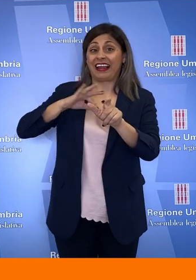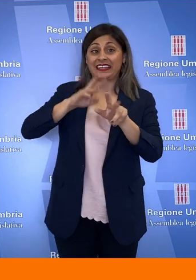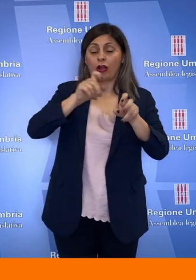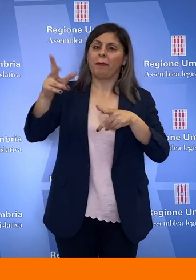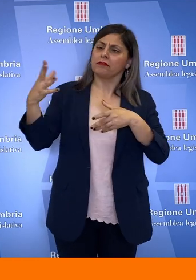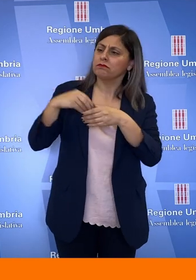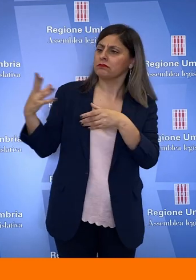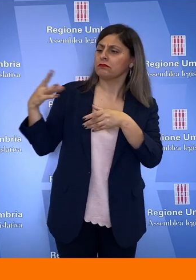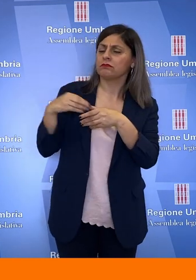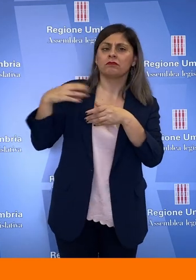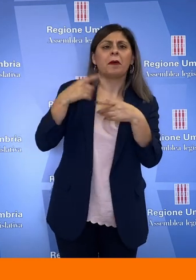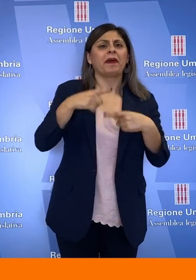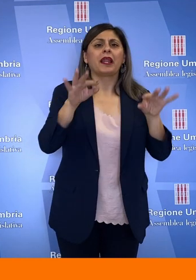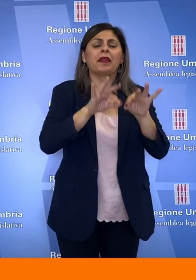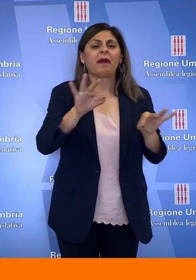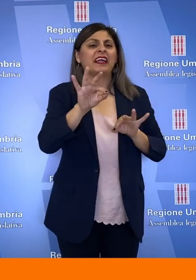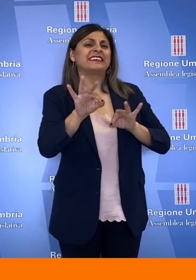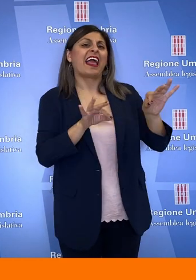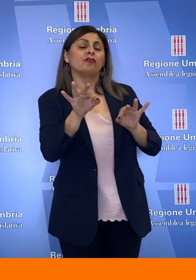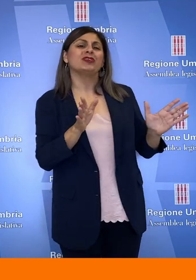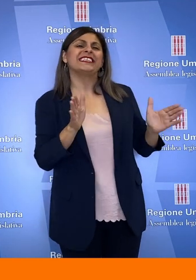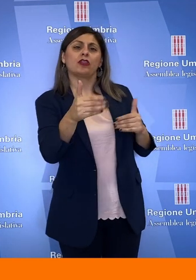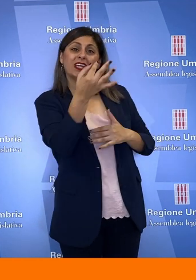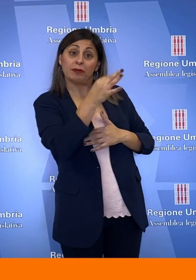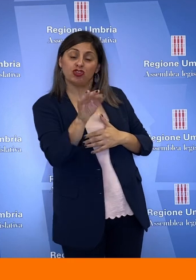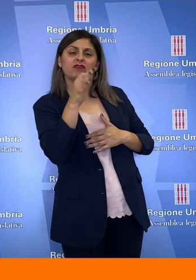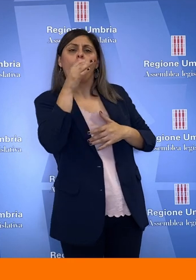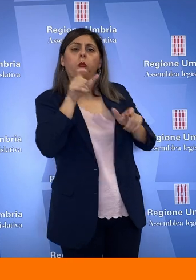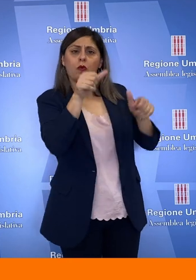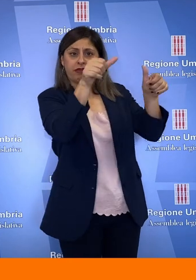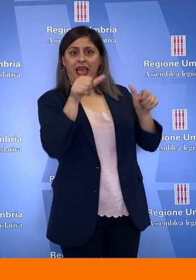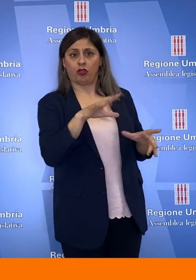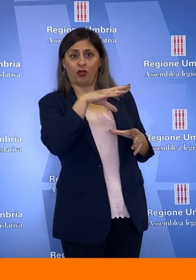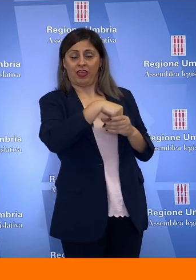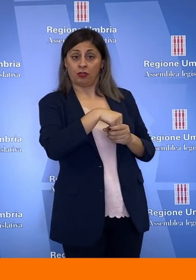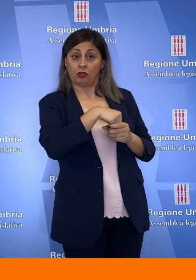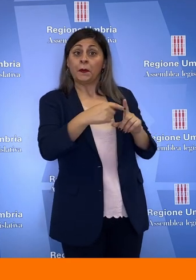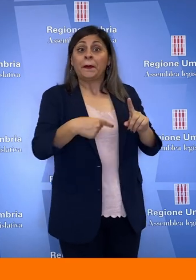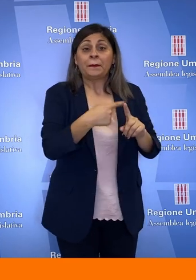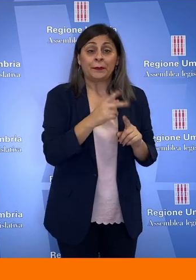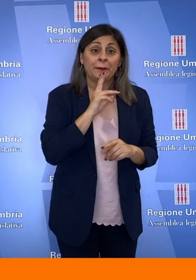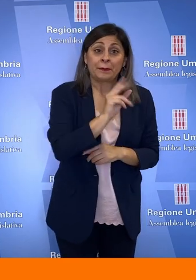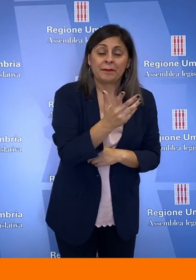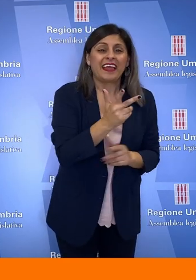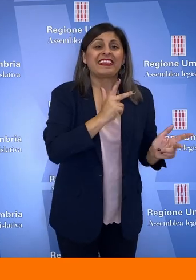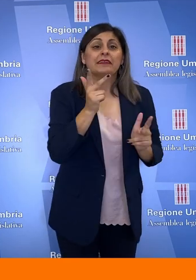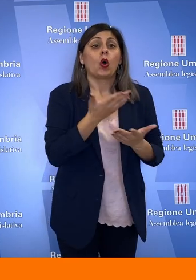nella predisposizione di strategie del settore e della gara. È stato rimarcato quindi che il trasporto pubblico